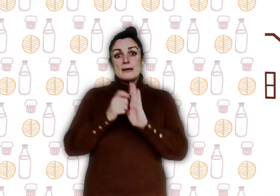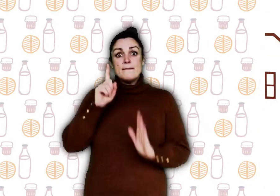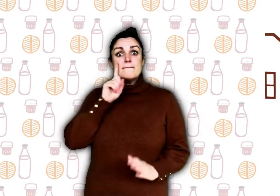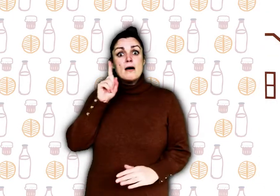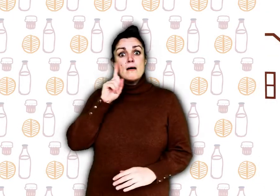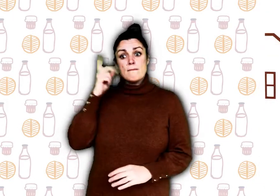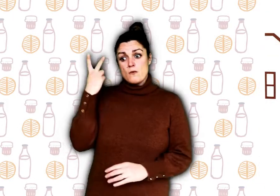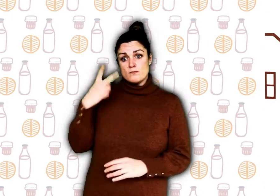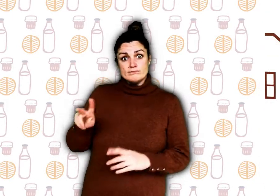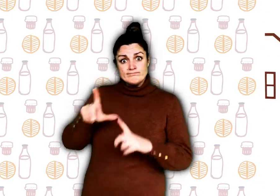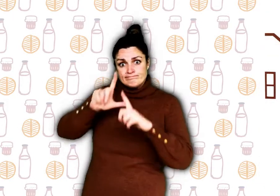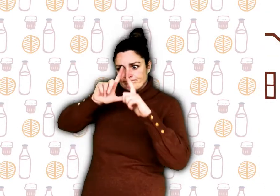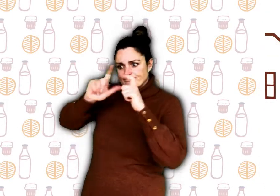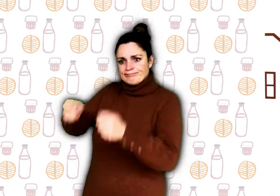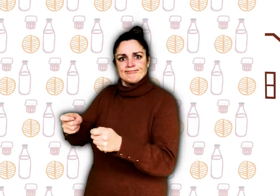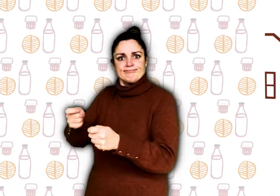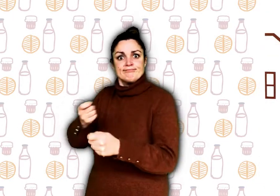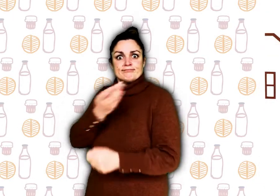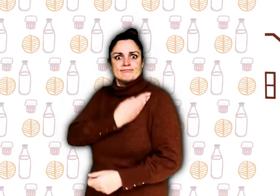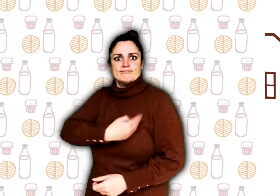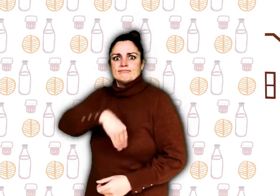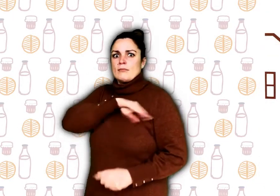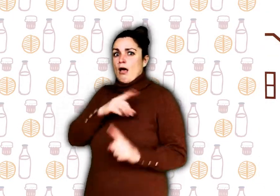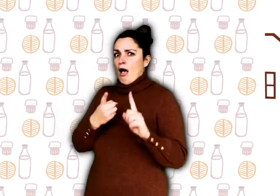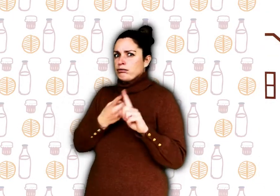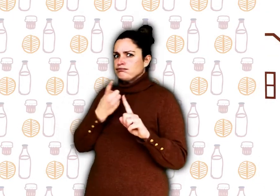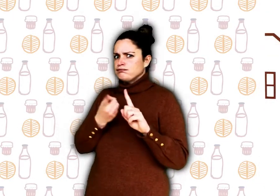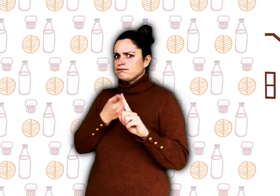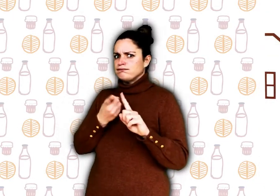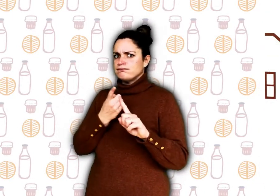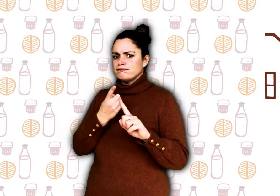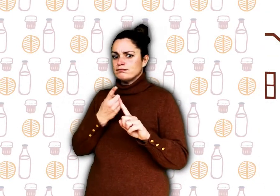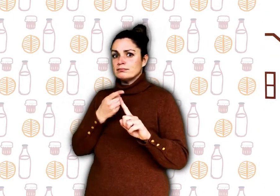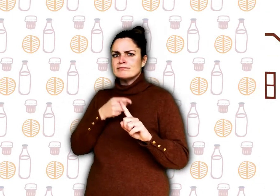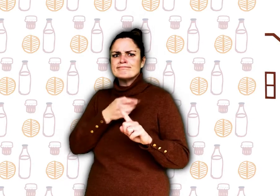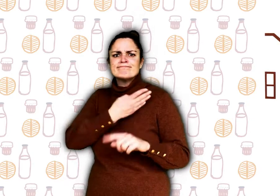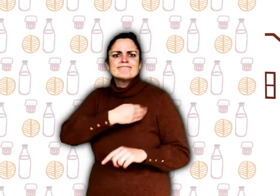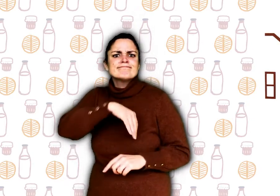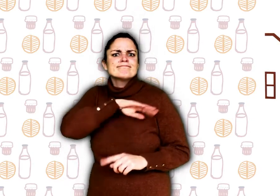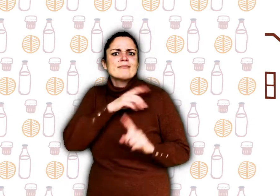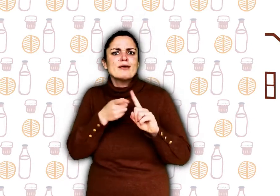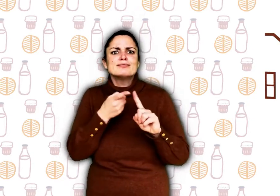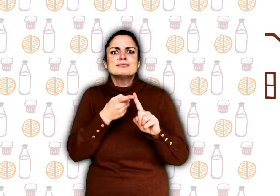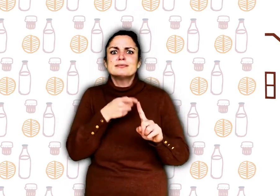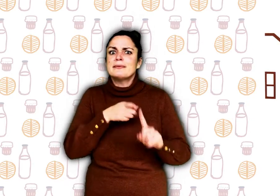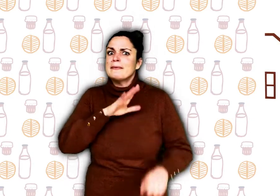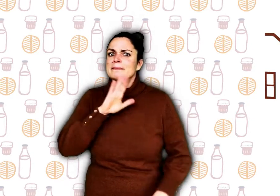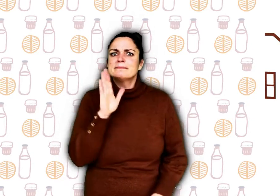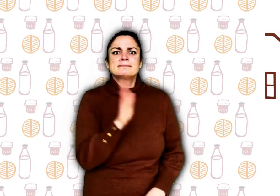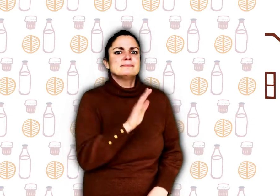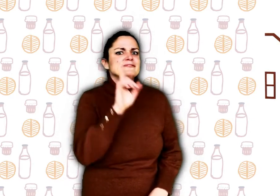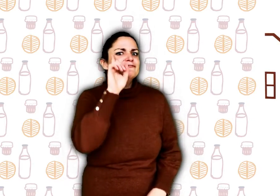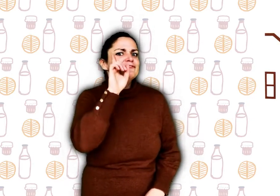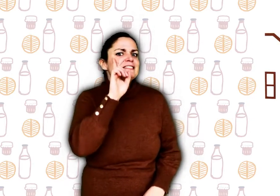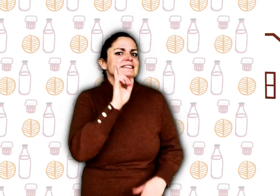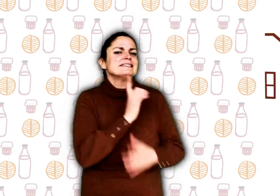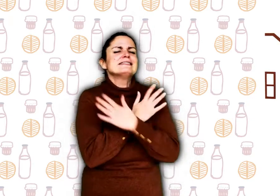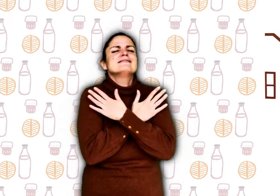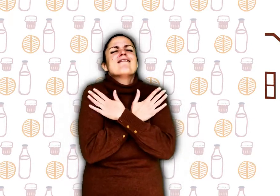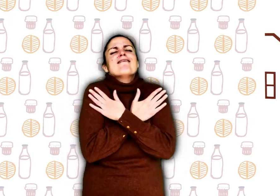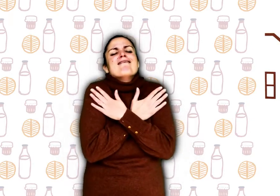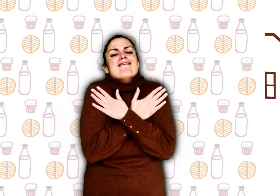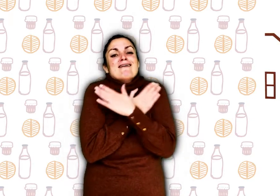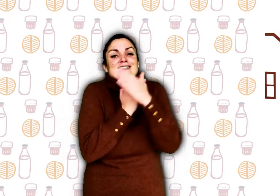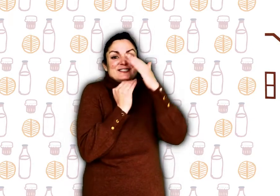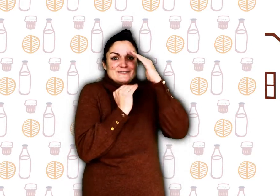Un jour, sa mère lui confia une mission très importante, une tâche réservée aux jeunes